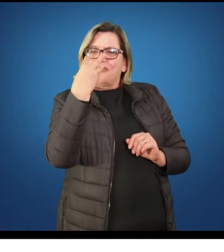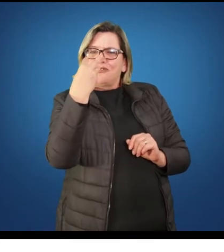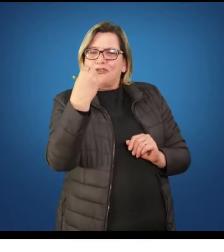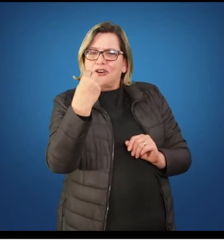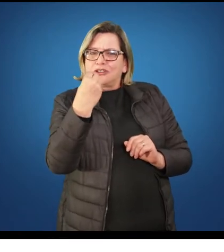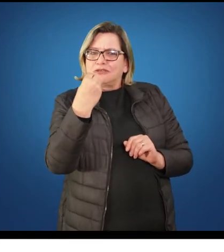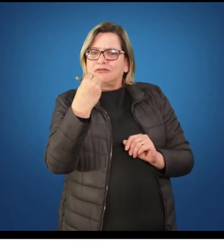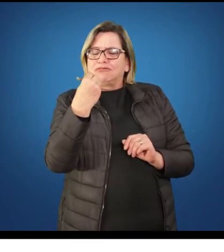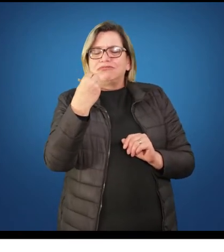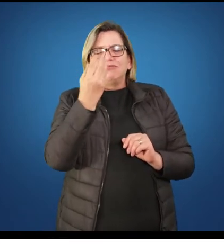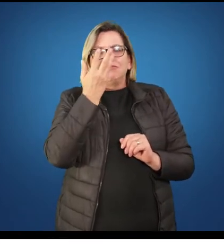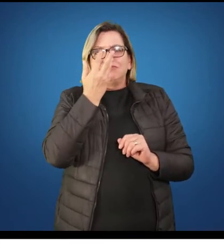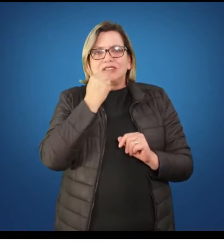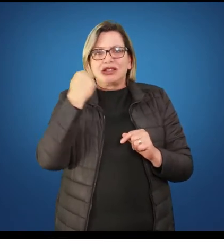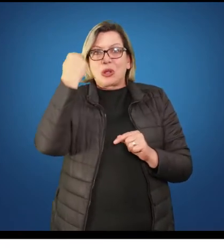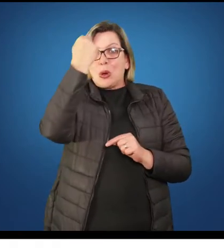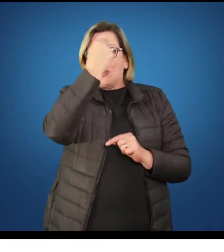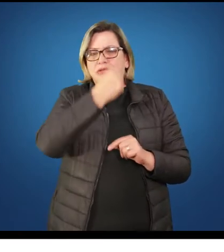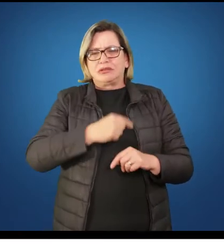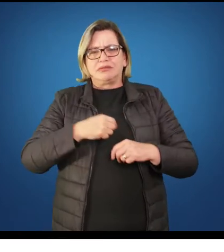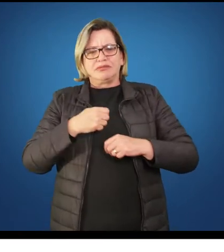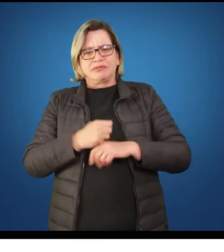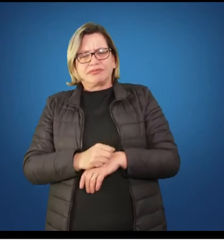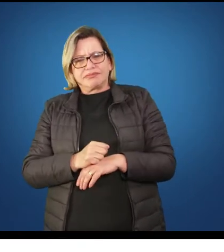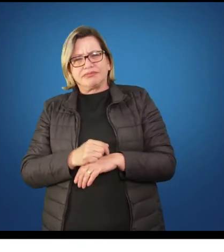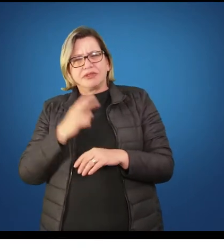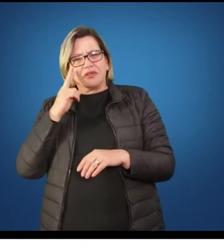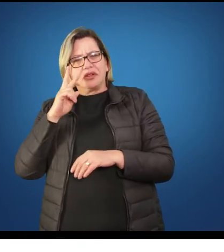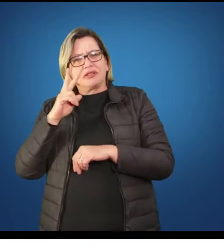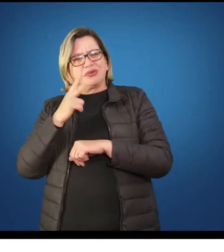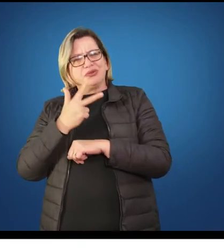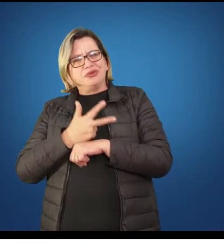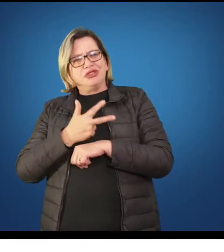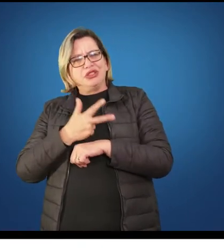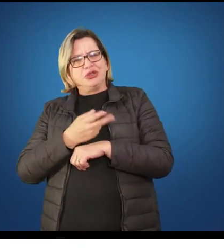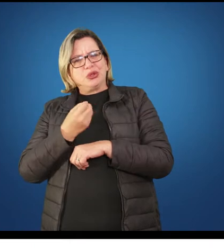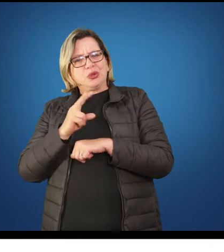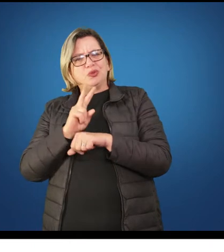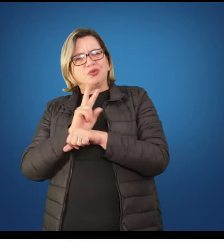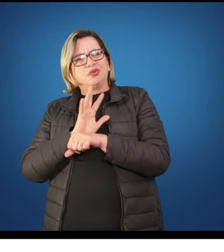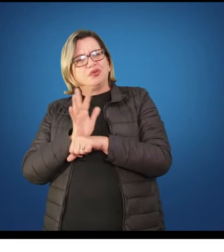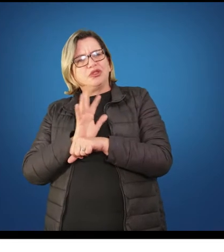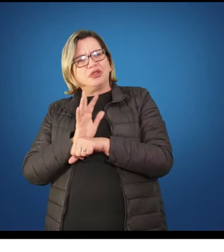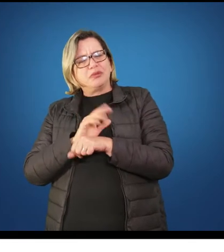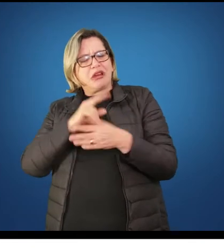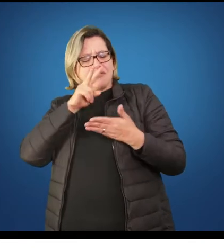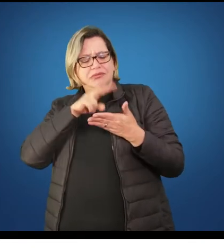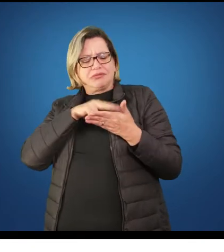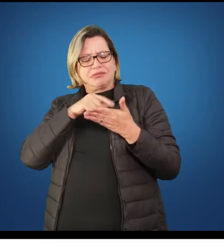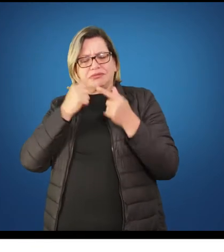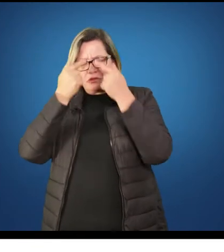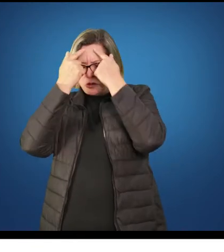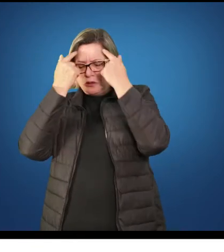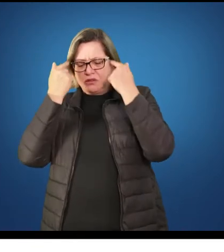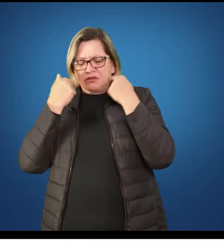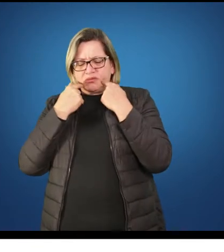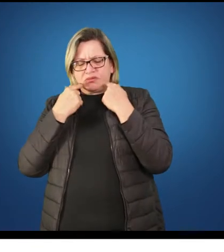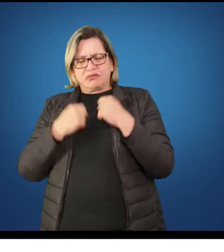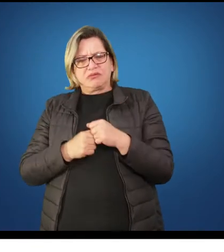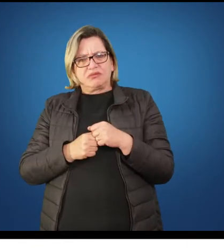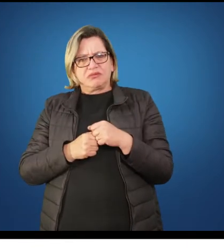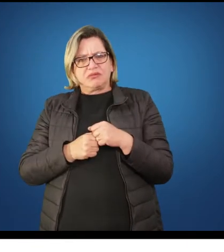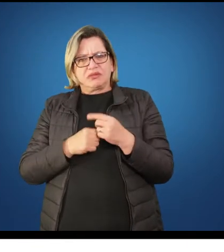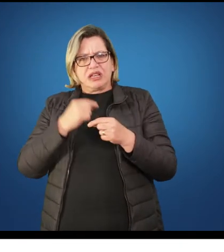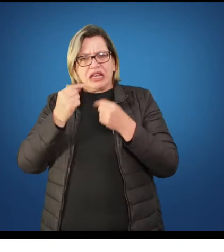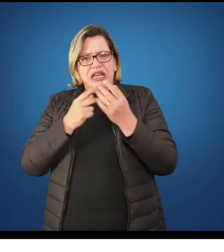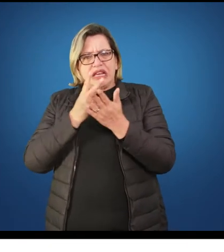é compreendê-los e não falar por eles, mas ouvi-los. Porque mesmo a criança, ela